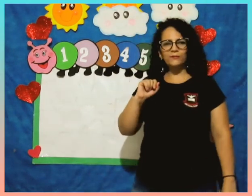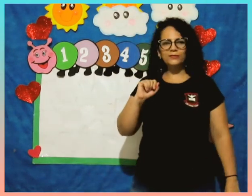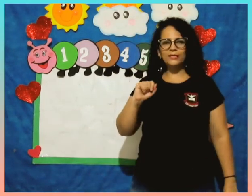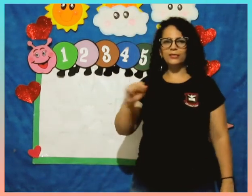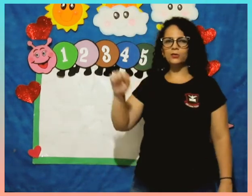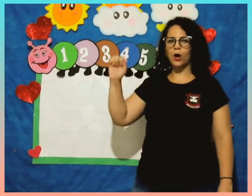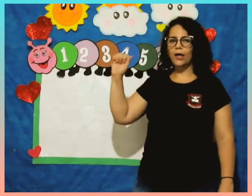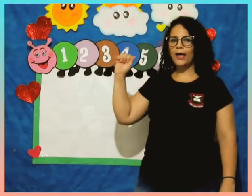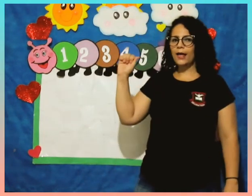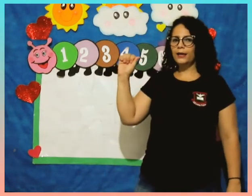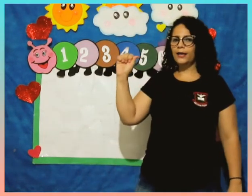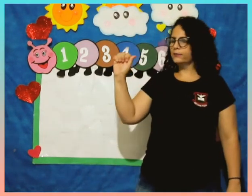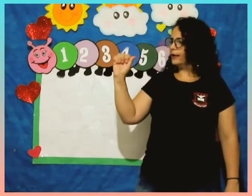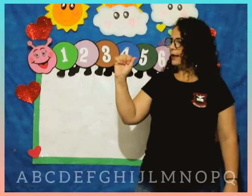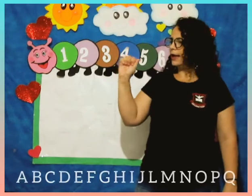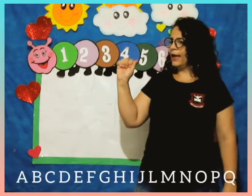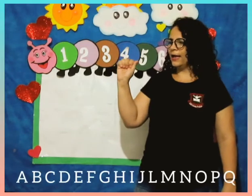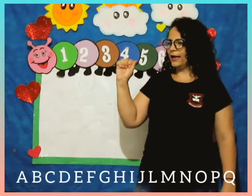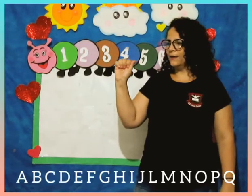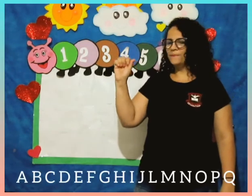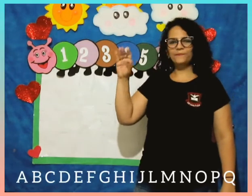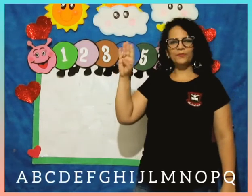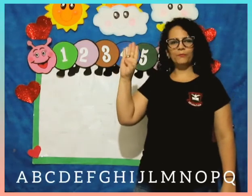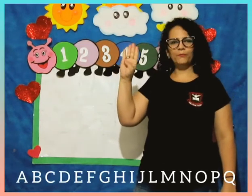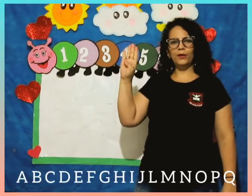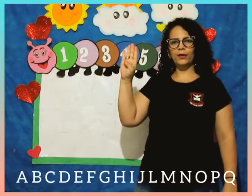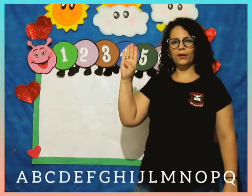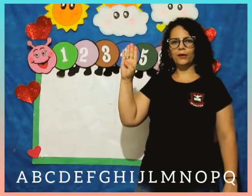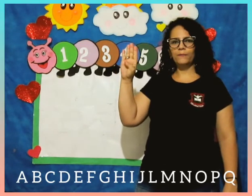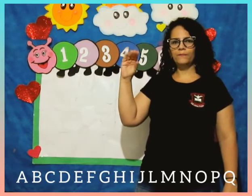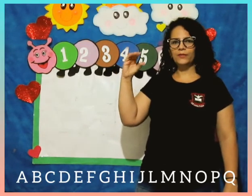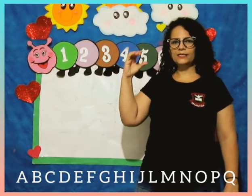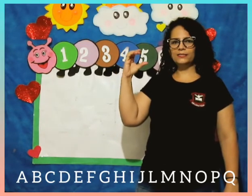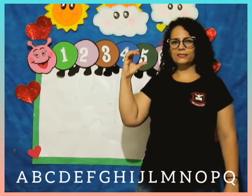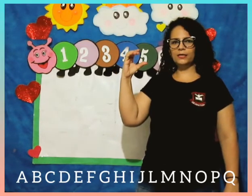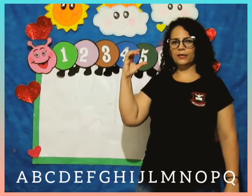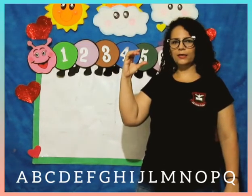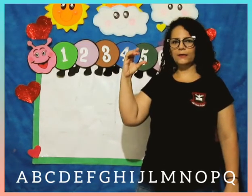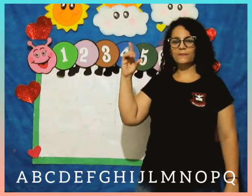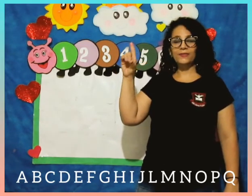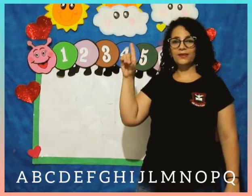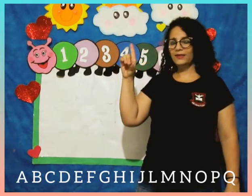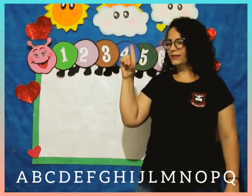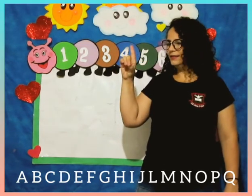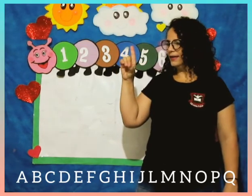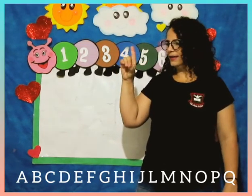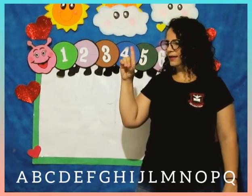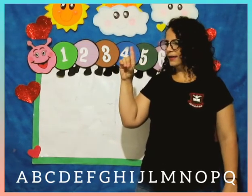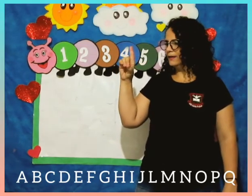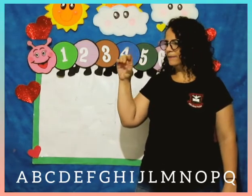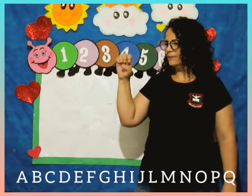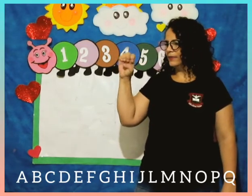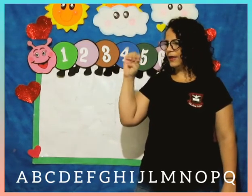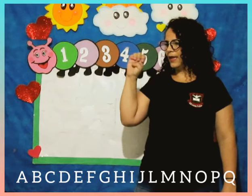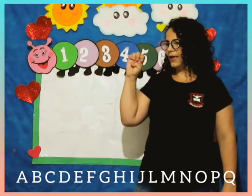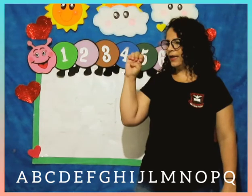vocês, ó. Letra A, B, C, D, E,